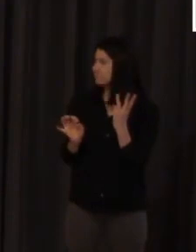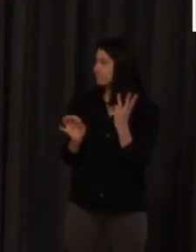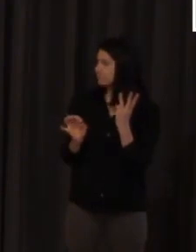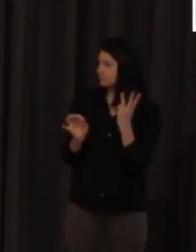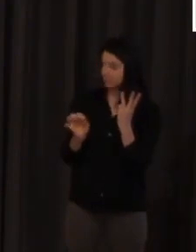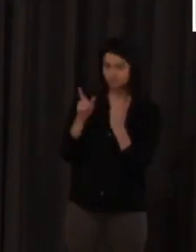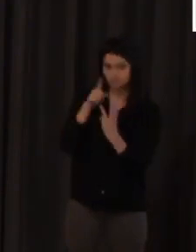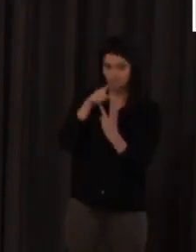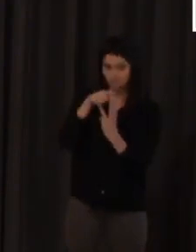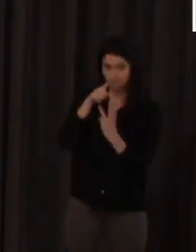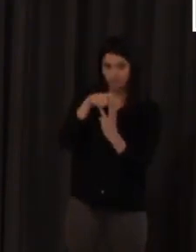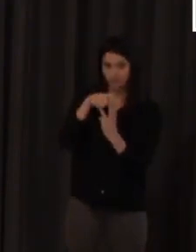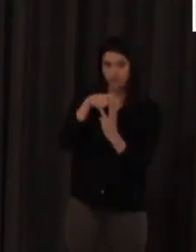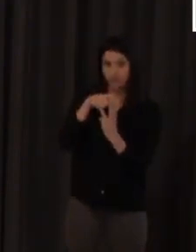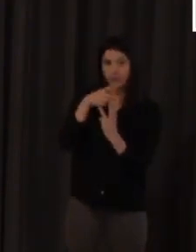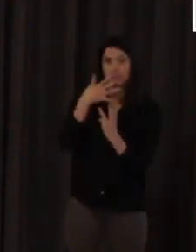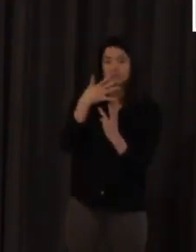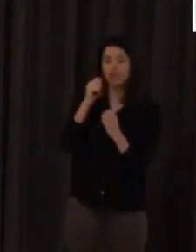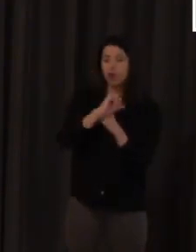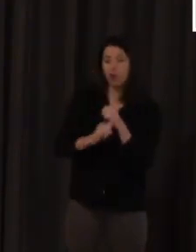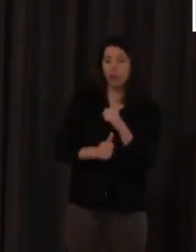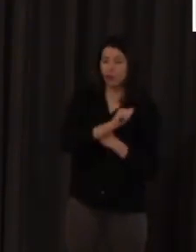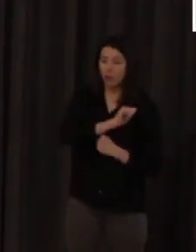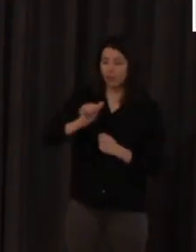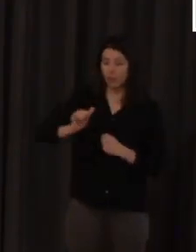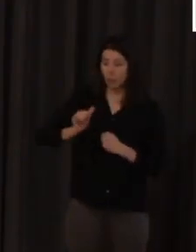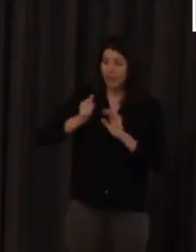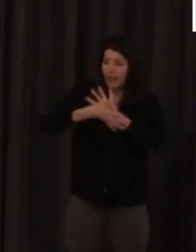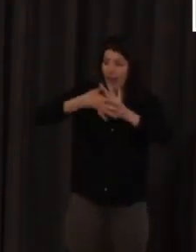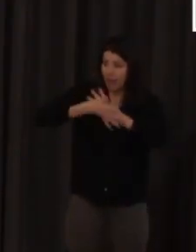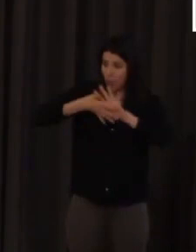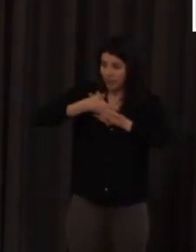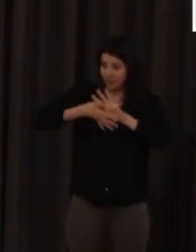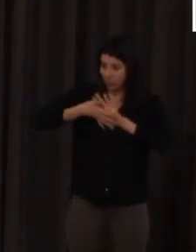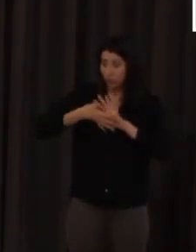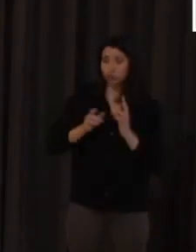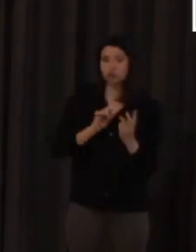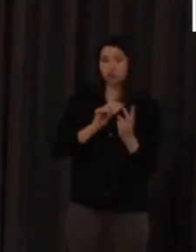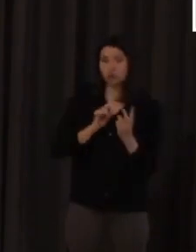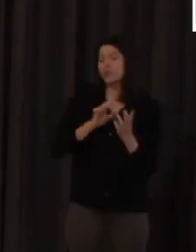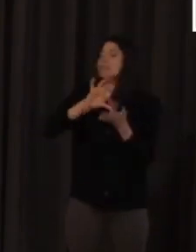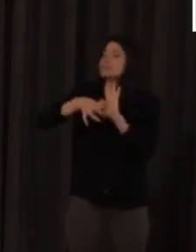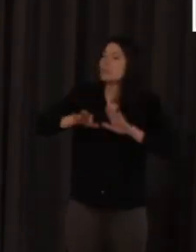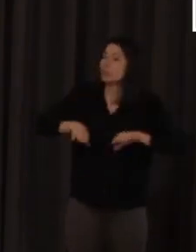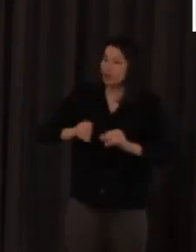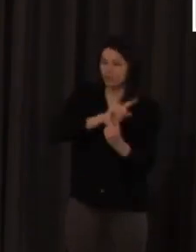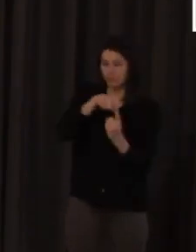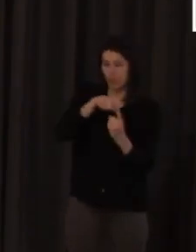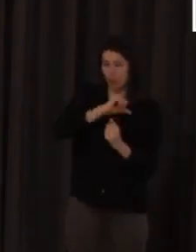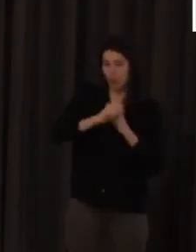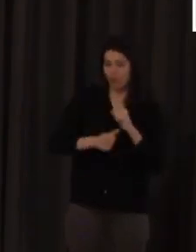una las configuraciones propias de la lengua de signos en segundo lugar las